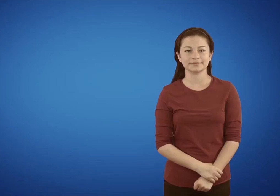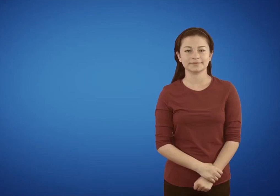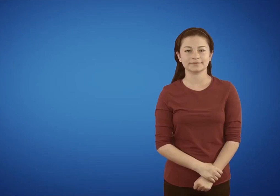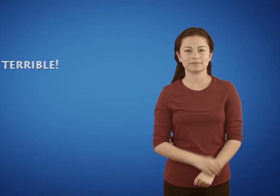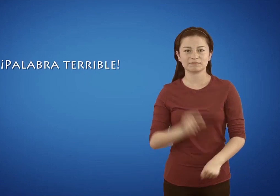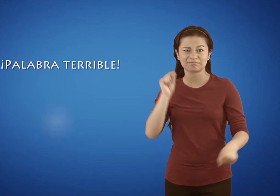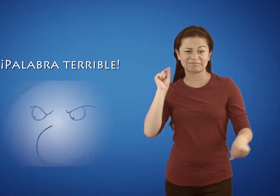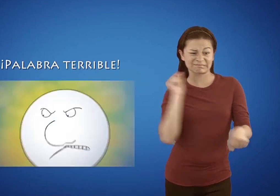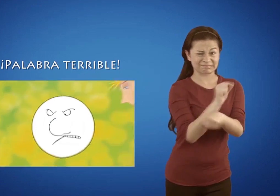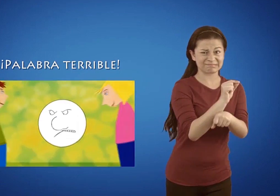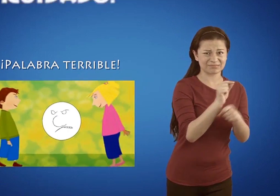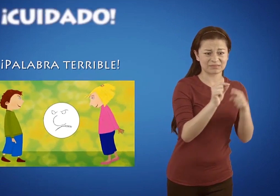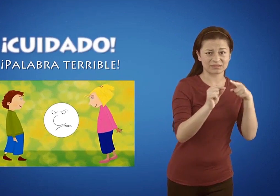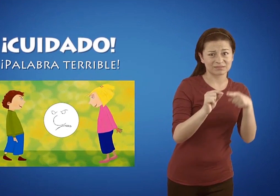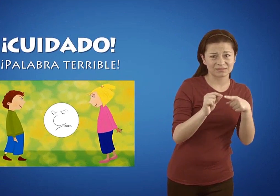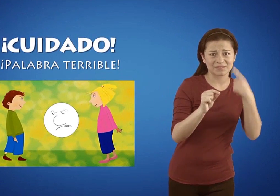Cuidado, palabra terrible.